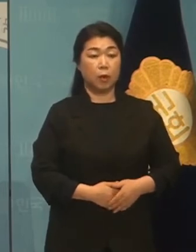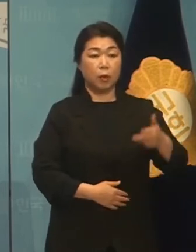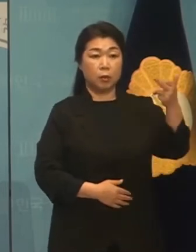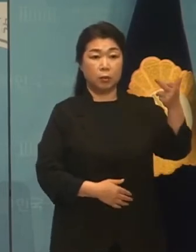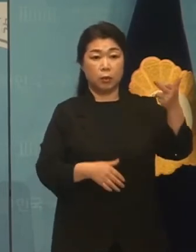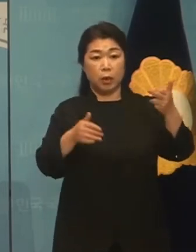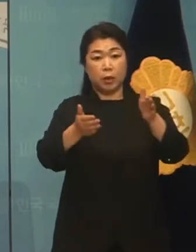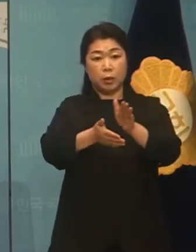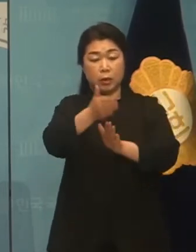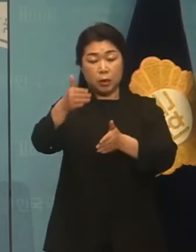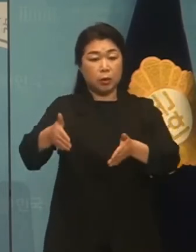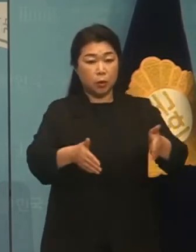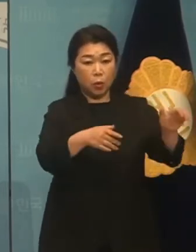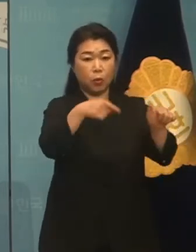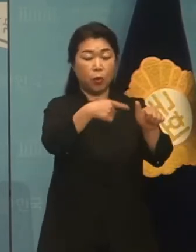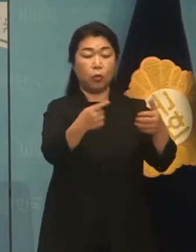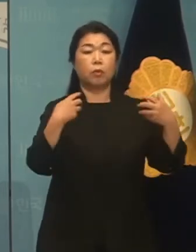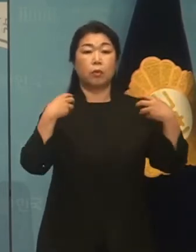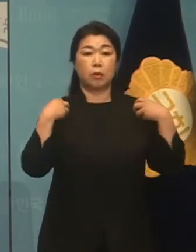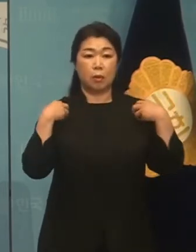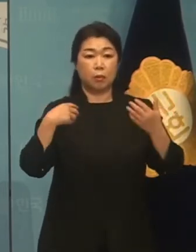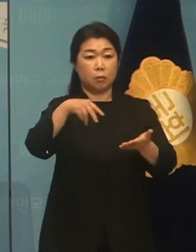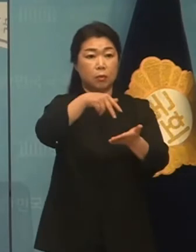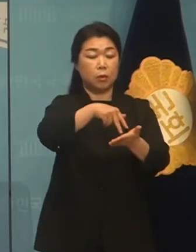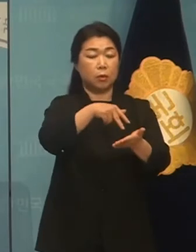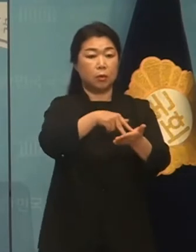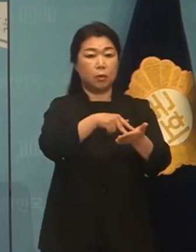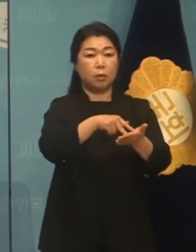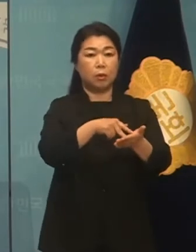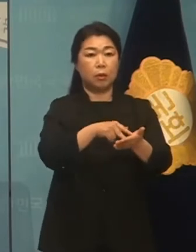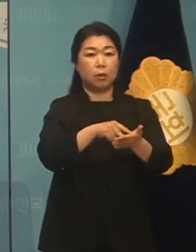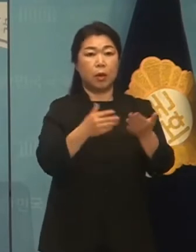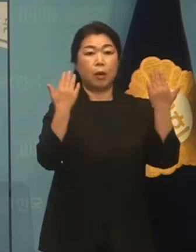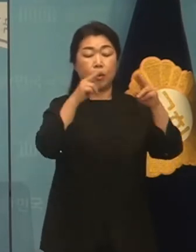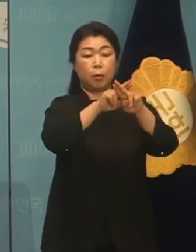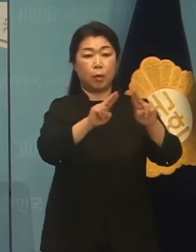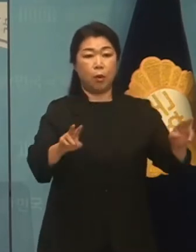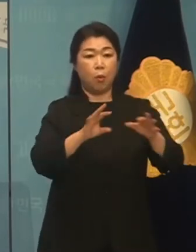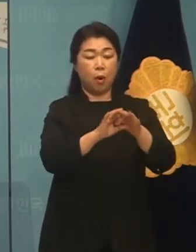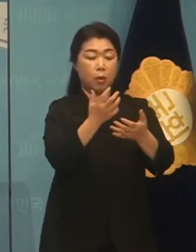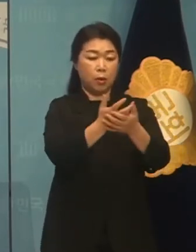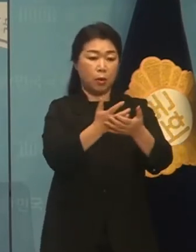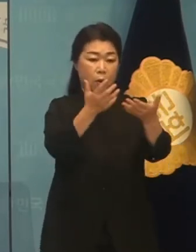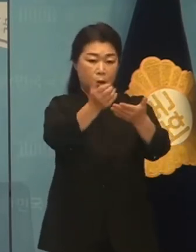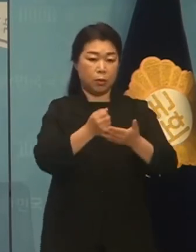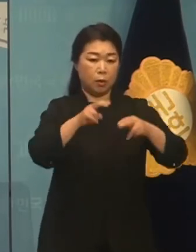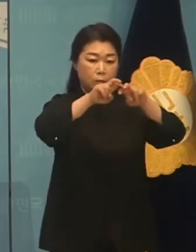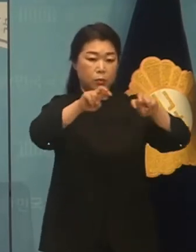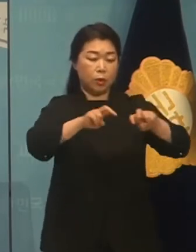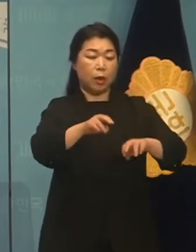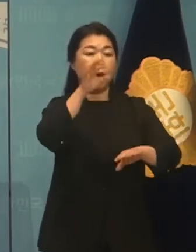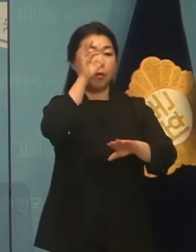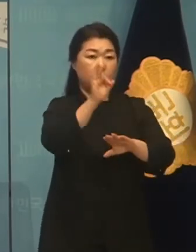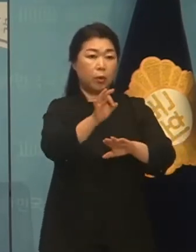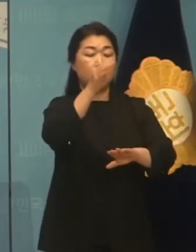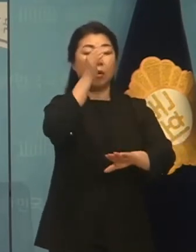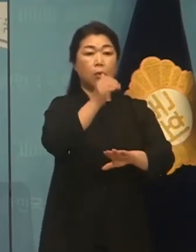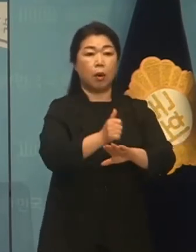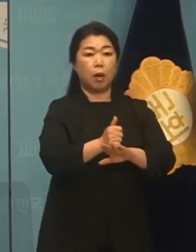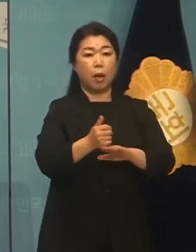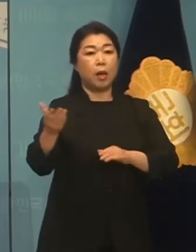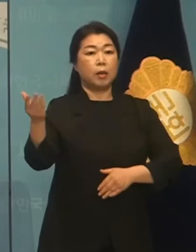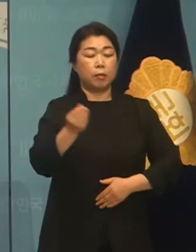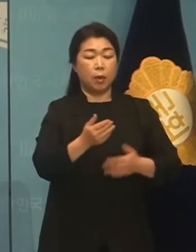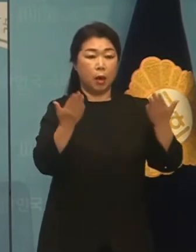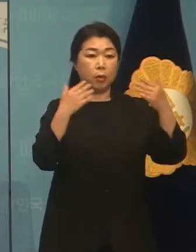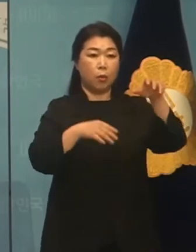신호교육청서부터 폐교관련 자료를 제출받아 분석하는 결과 임대 폐교 점검은